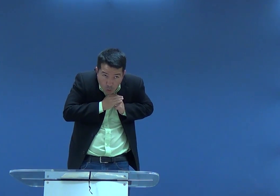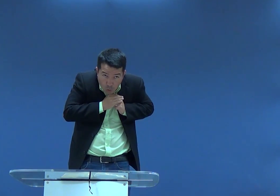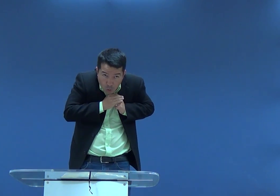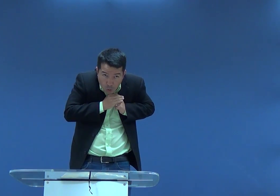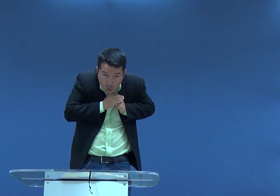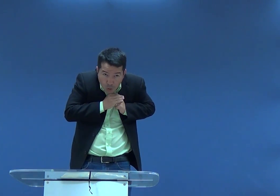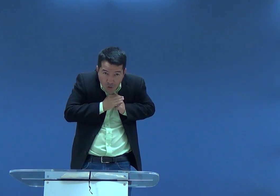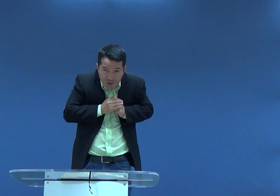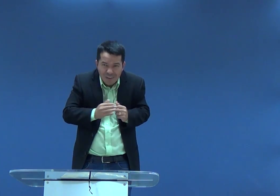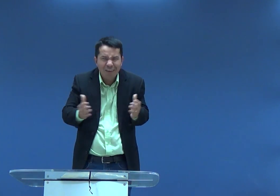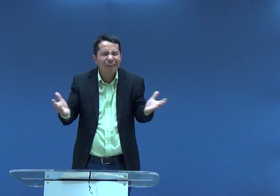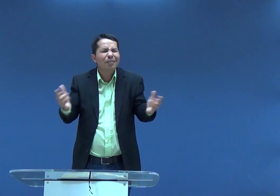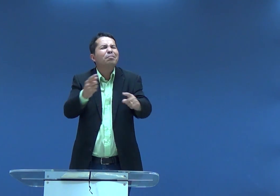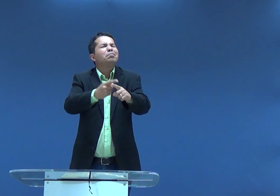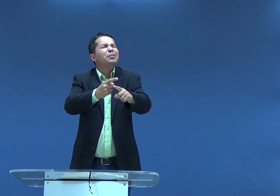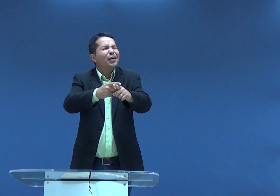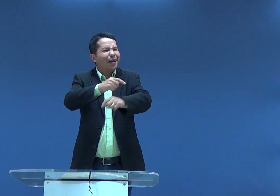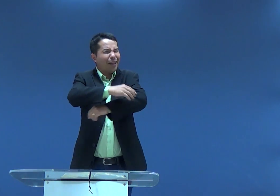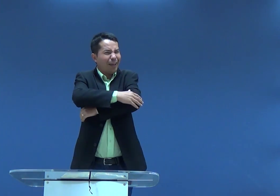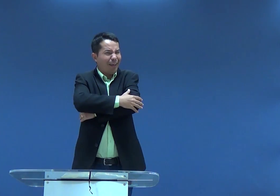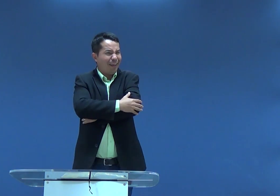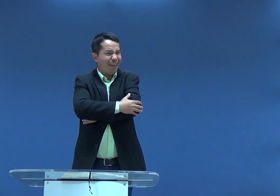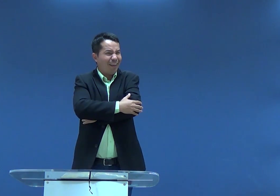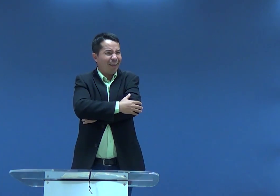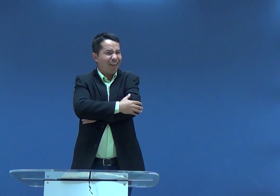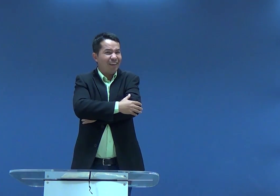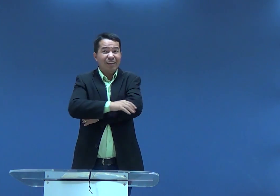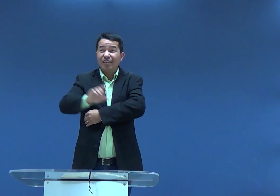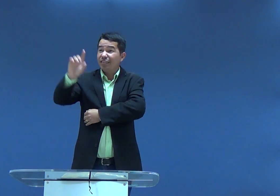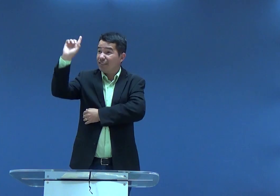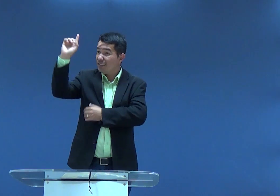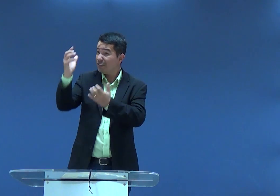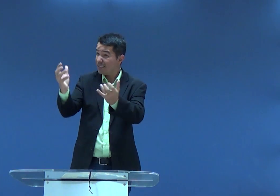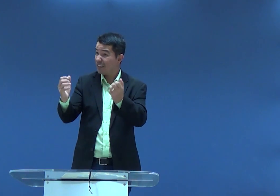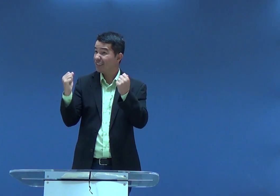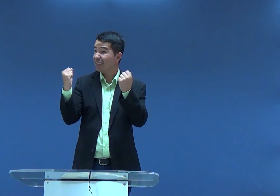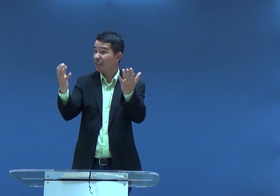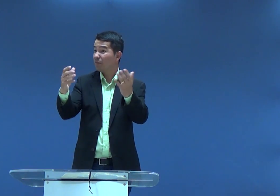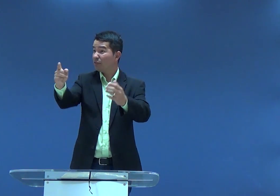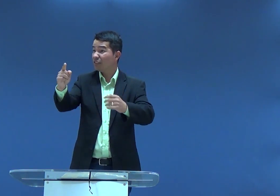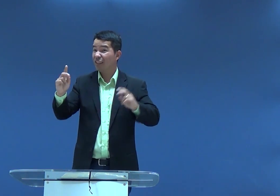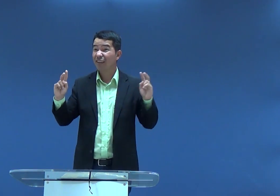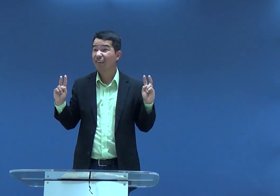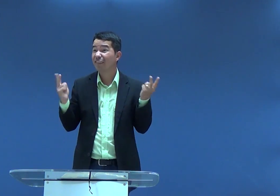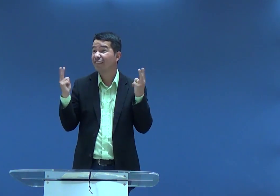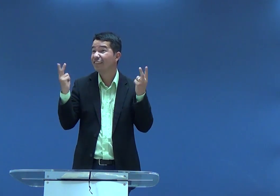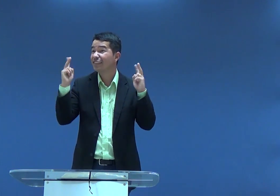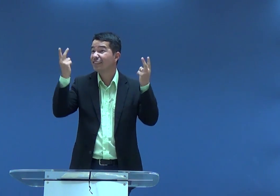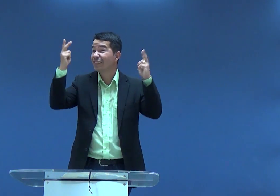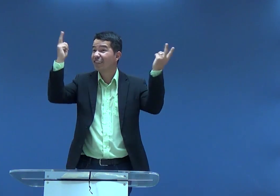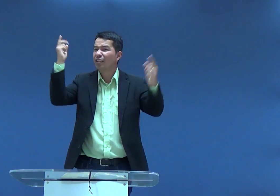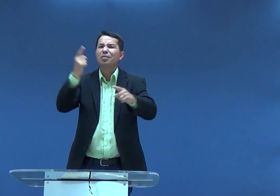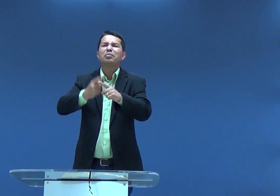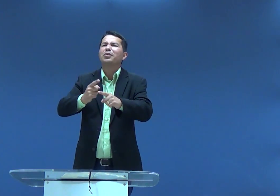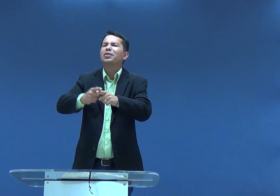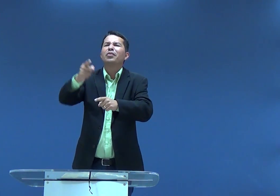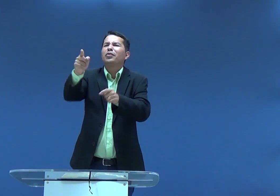esconde. Mas por que se esconder? Deus quer te dar mais que isso, quer te tornar